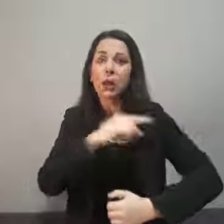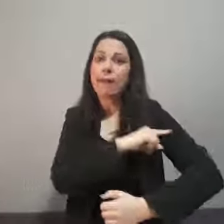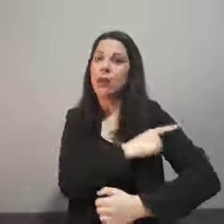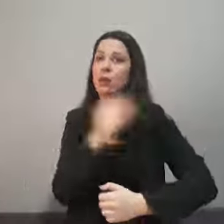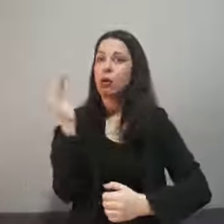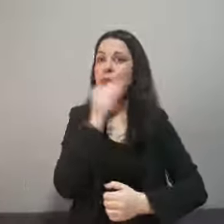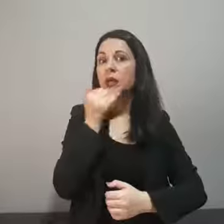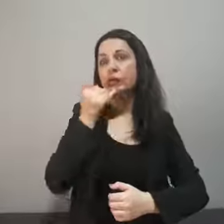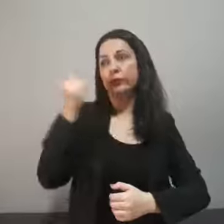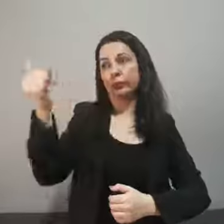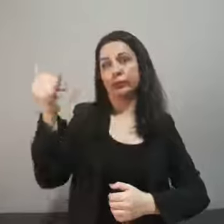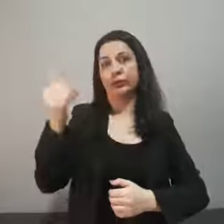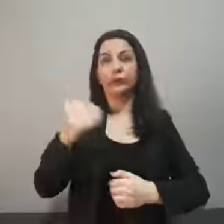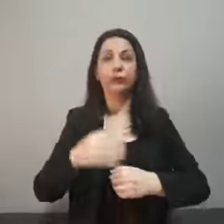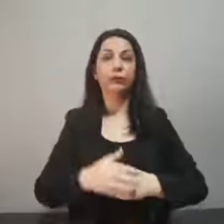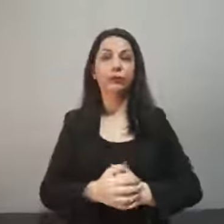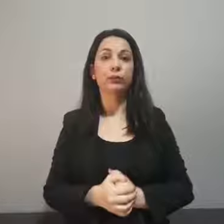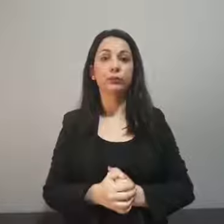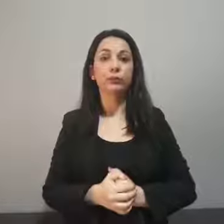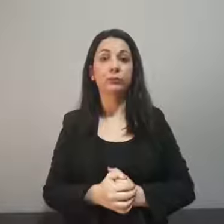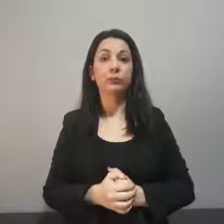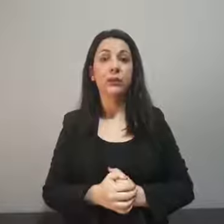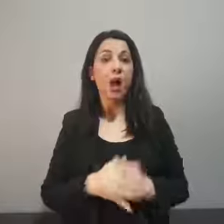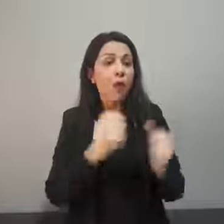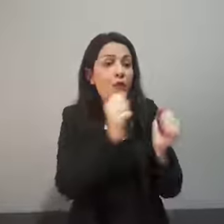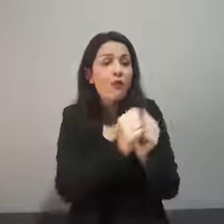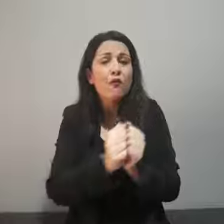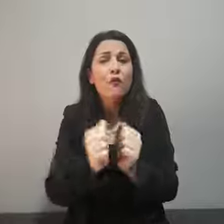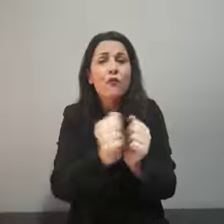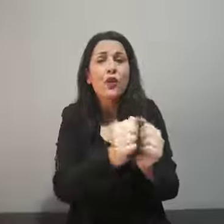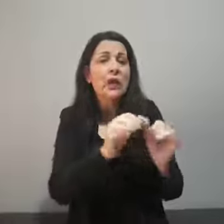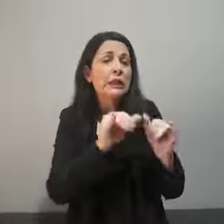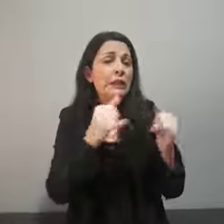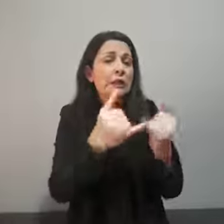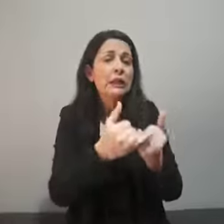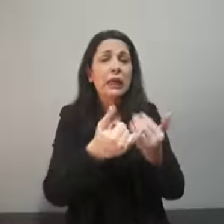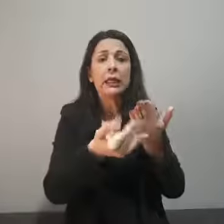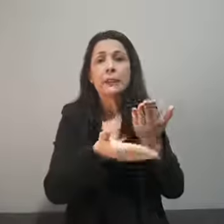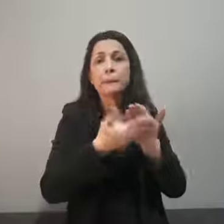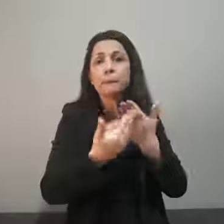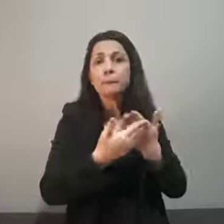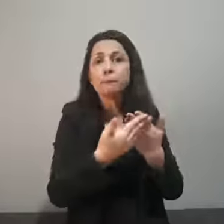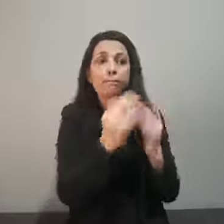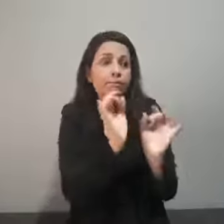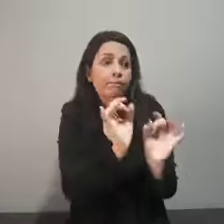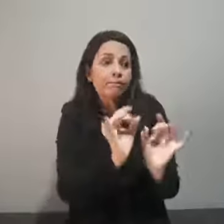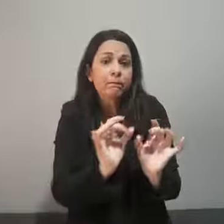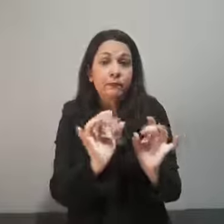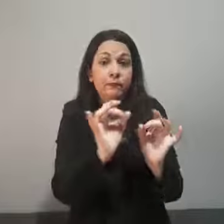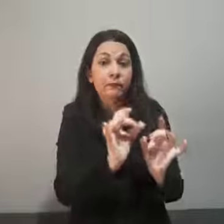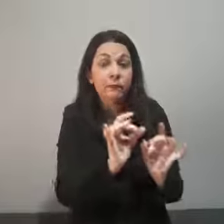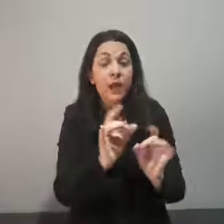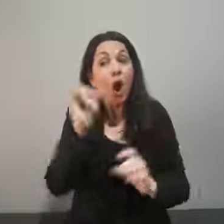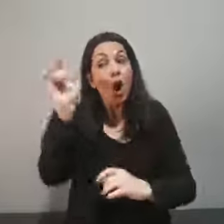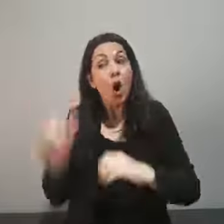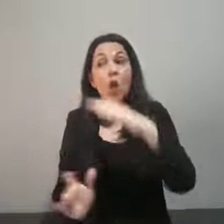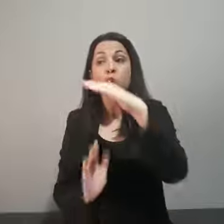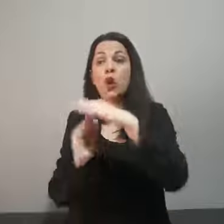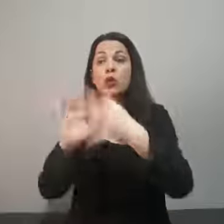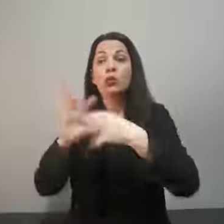Σε περίπτωση που δεν βρίσκεις κάποιον συγγενή φίλο να σε βοηθήσει, επικοινώνησε με τον πρόεδρο του συλλόγου ΑΜΕΑ,